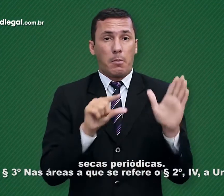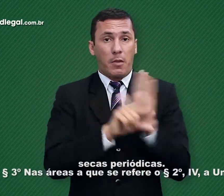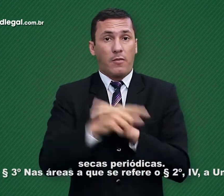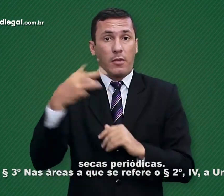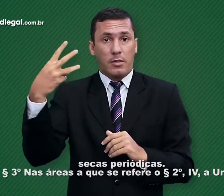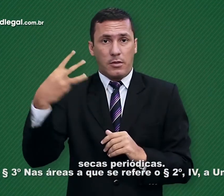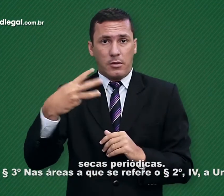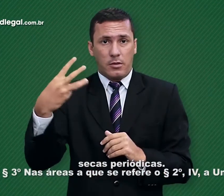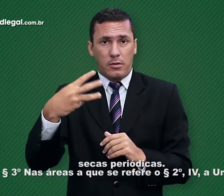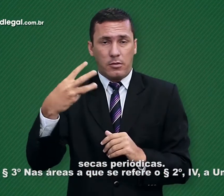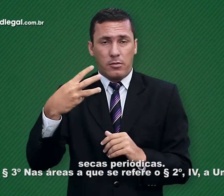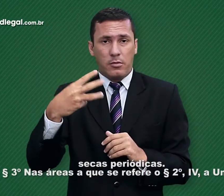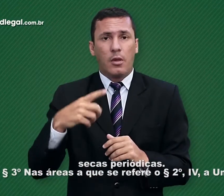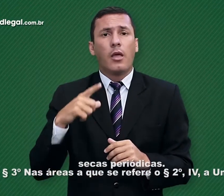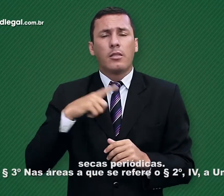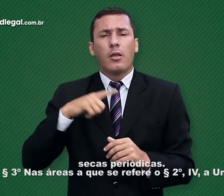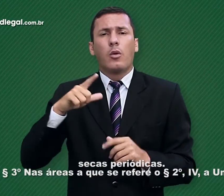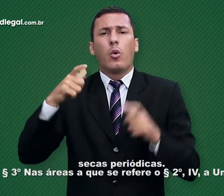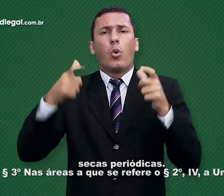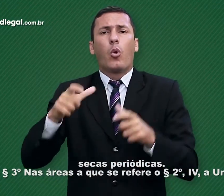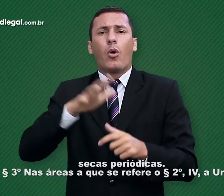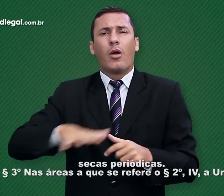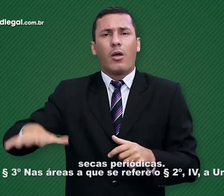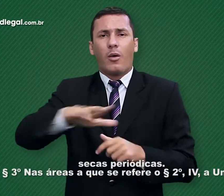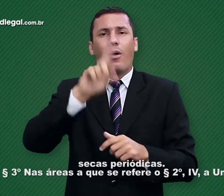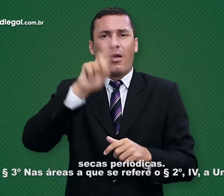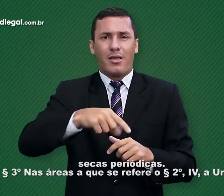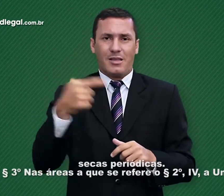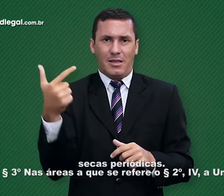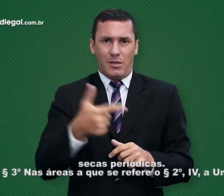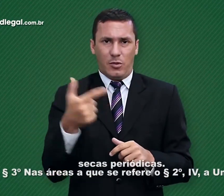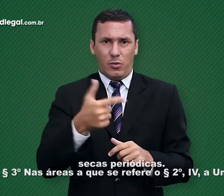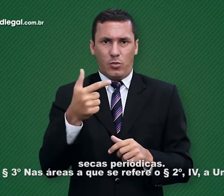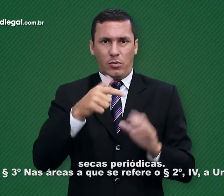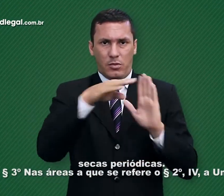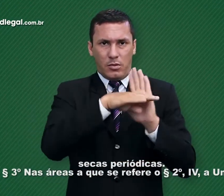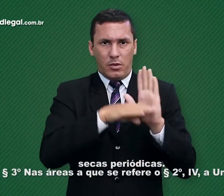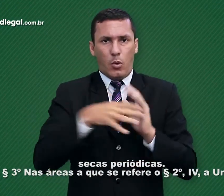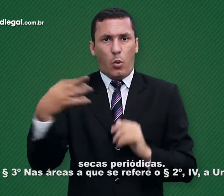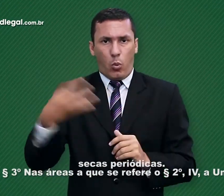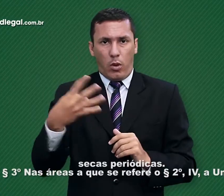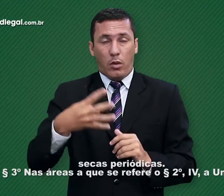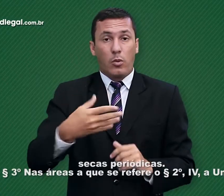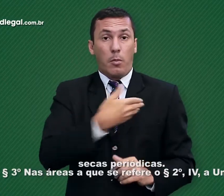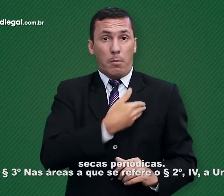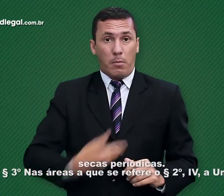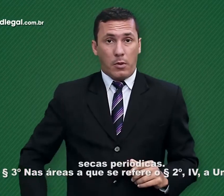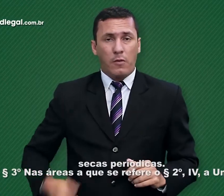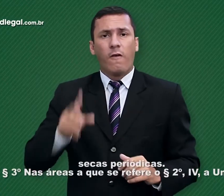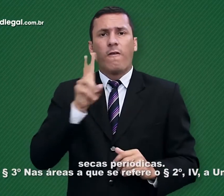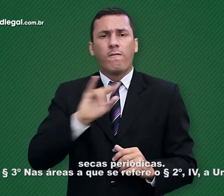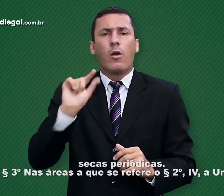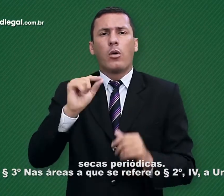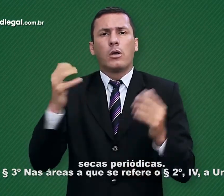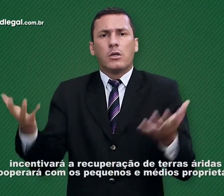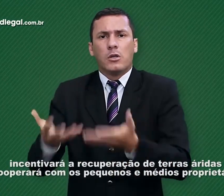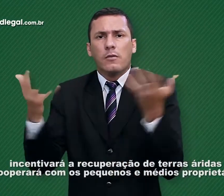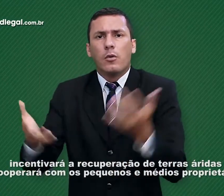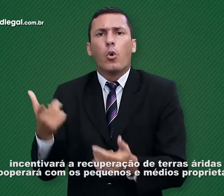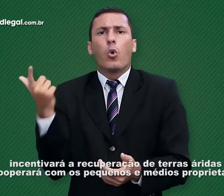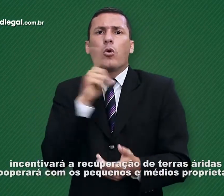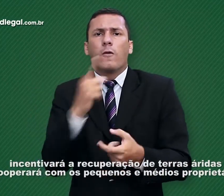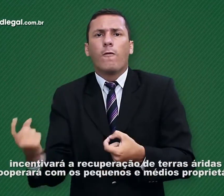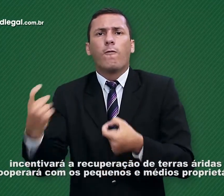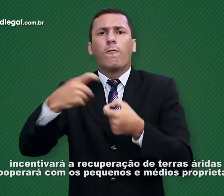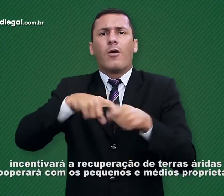periódicas. Parágrafo 3º. Nas áreas a que se refere o parágrafo 2º. Inciso 4º. A União